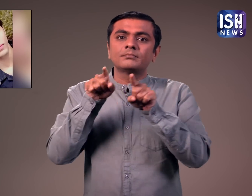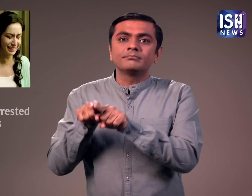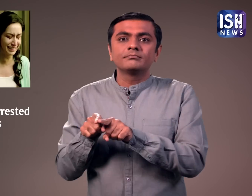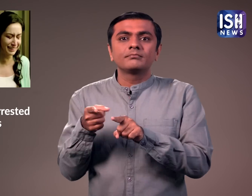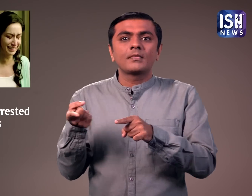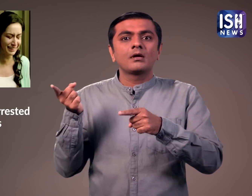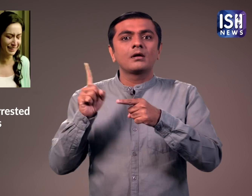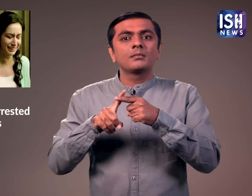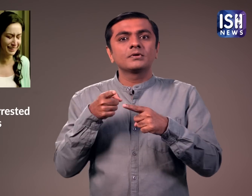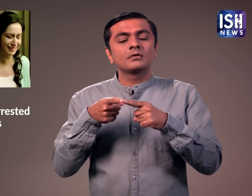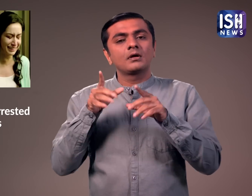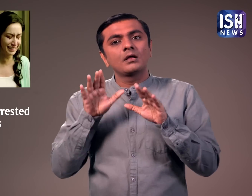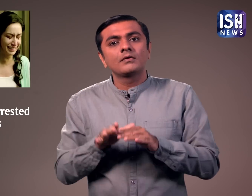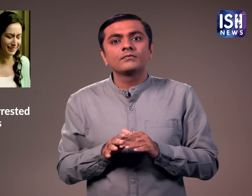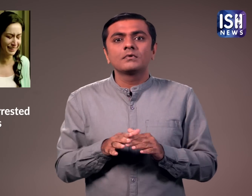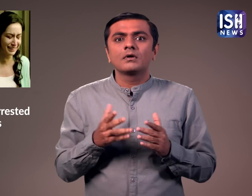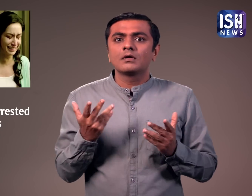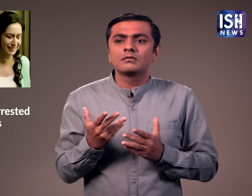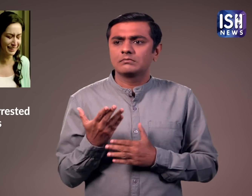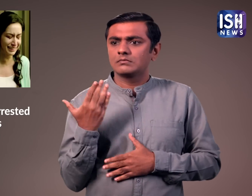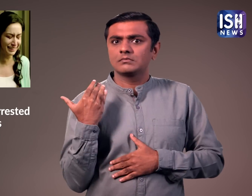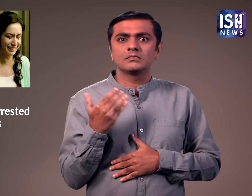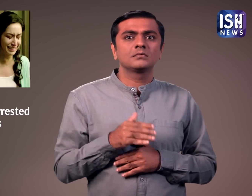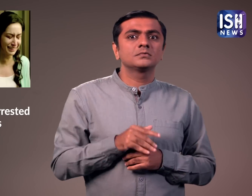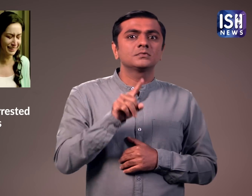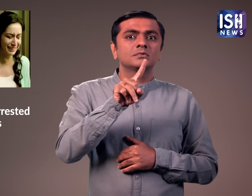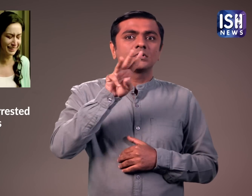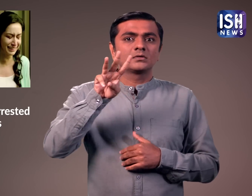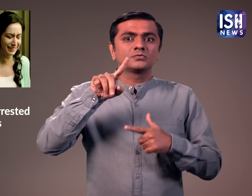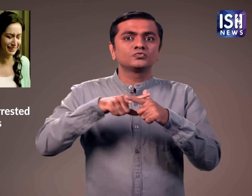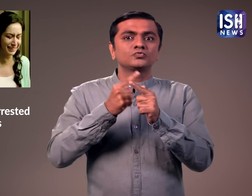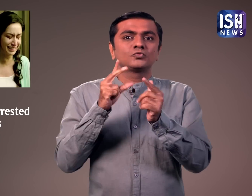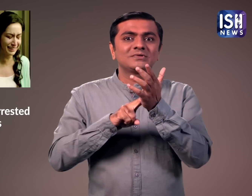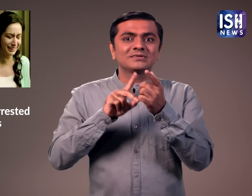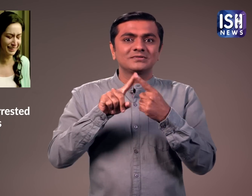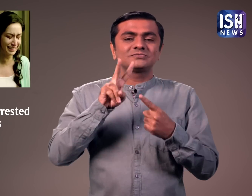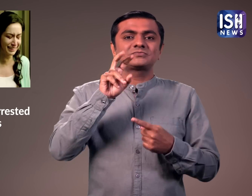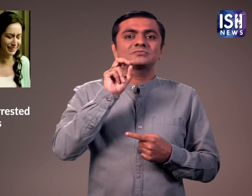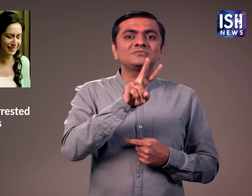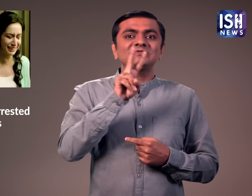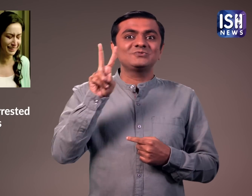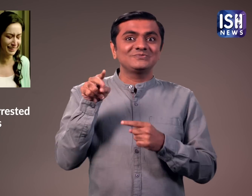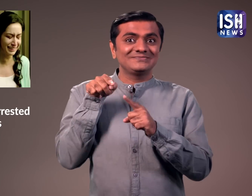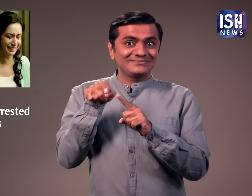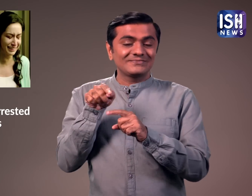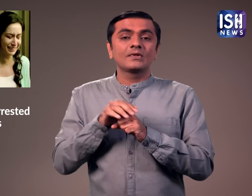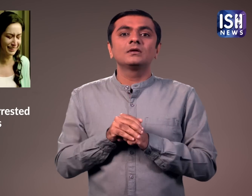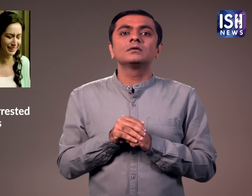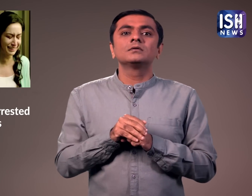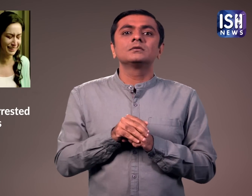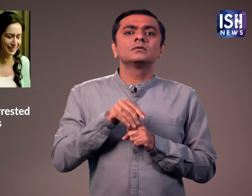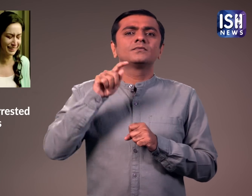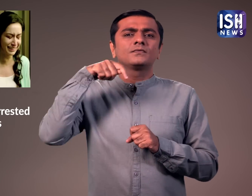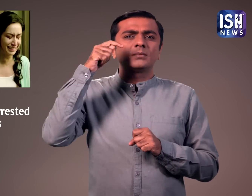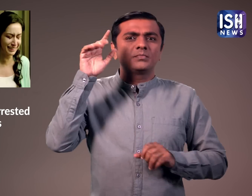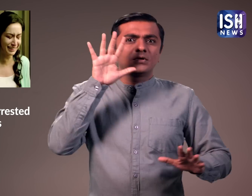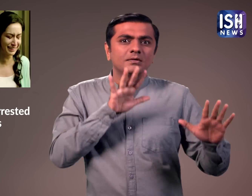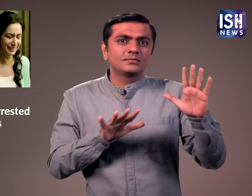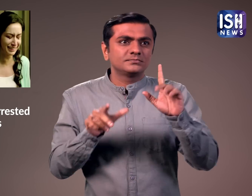अब ऐसा ही कुछ हुआ है 13 जून को अभीनेता, हास्य अभीनेता और खल नायक शक्ती कपूर